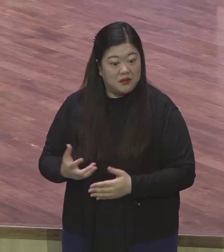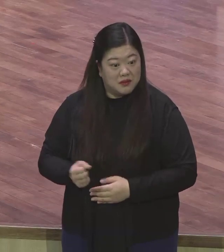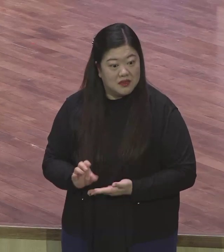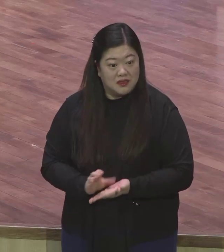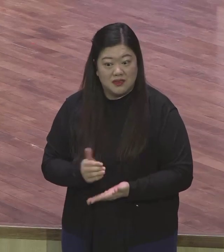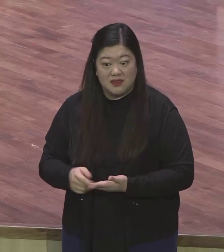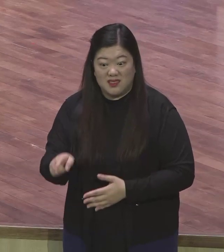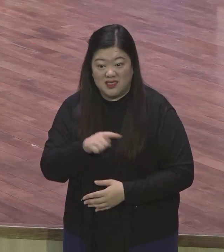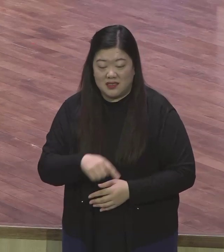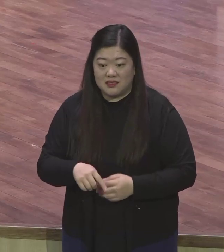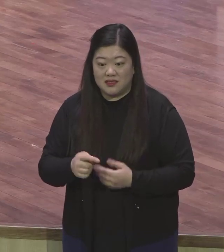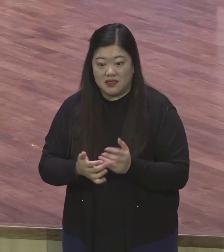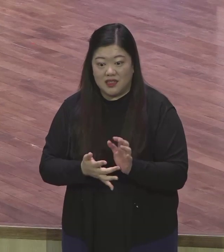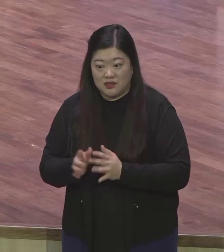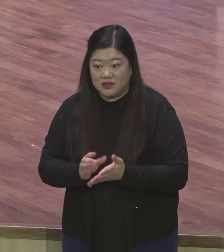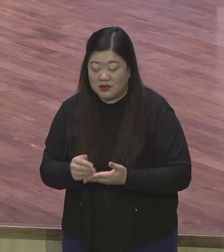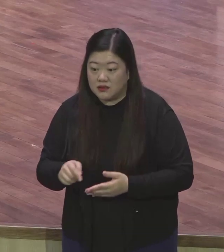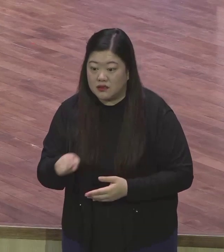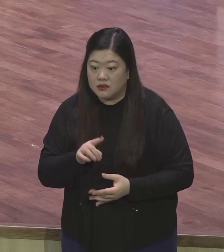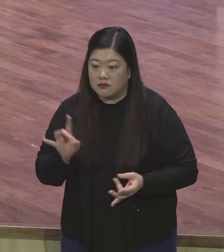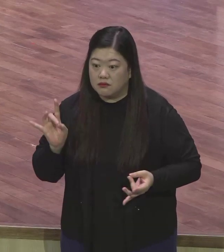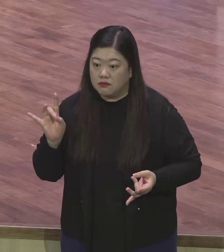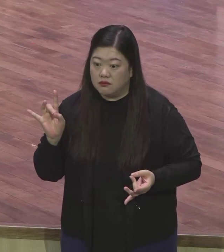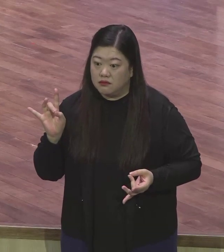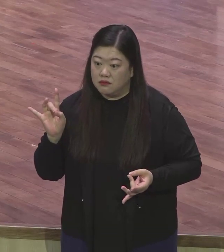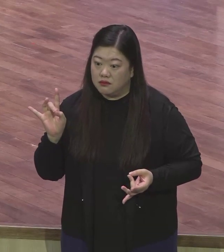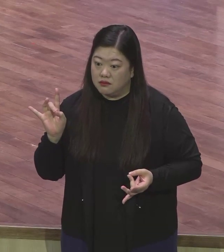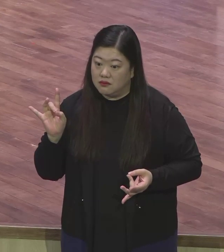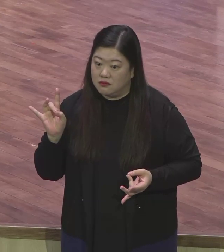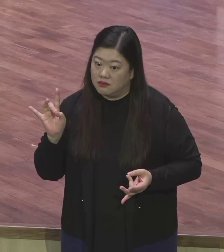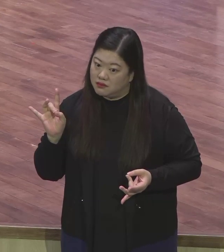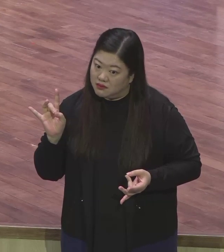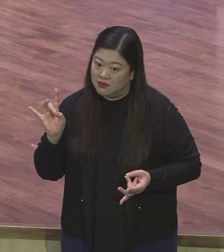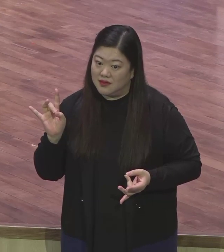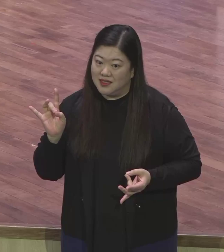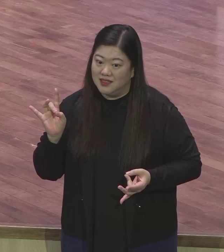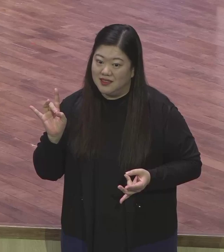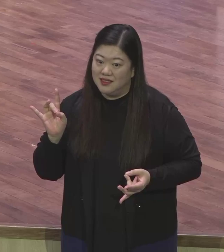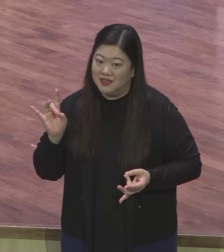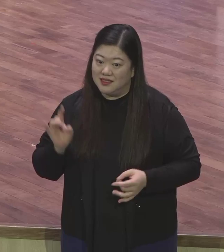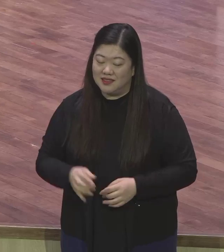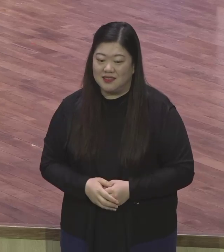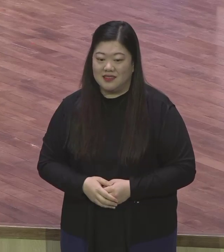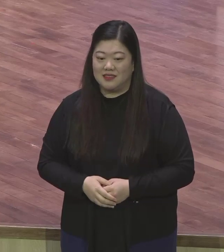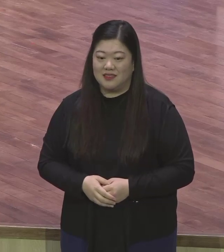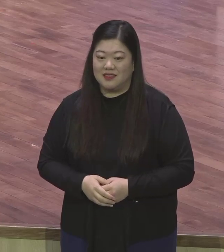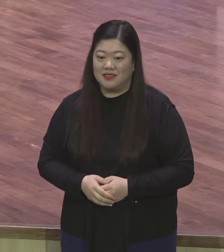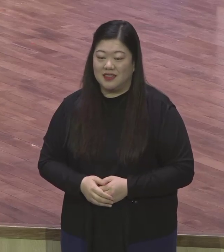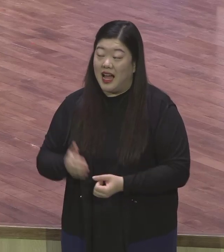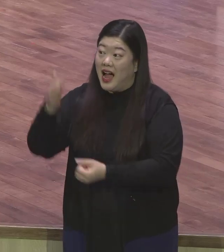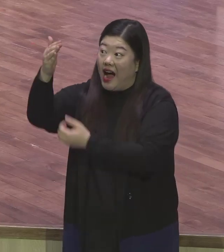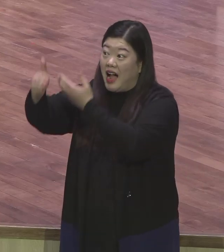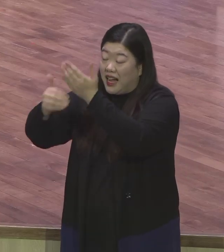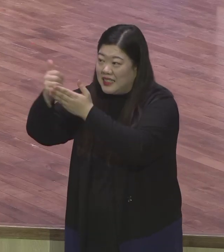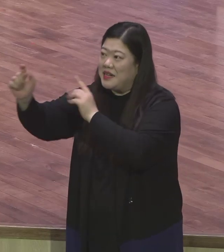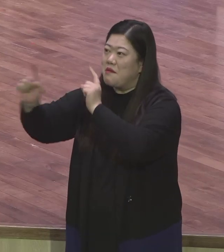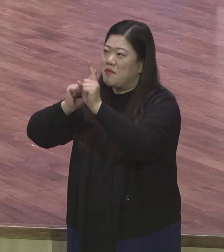거이토의 마음이니 여러분이요 하나님께서 오신 이 말씀을 대부분이 다 이렇게 기억은 하고